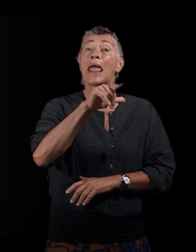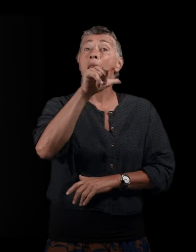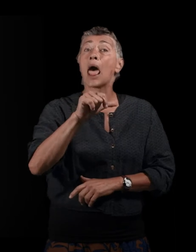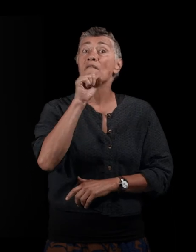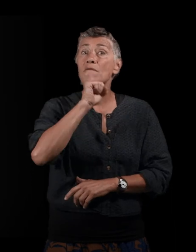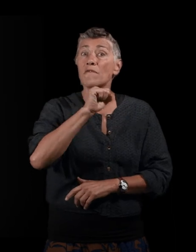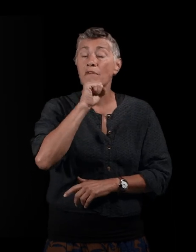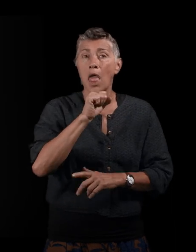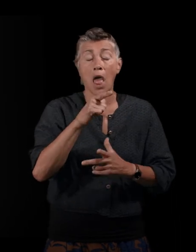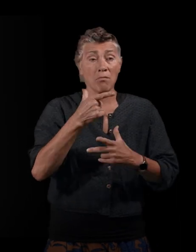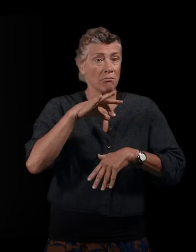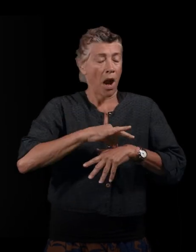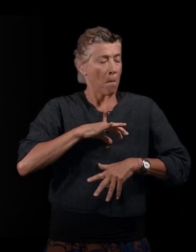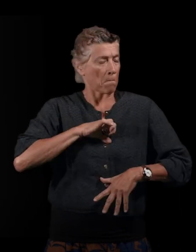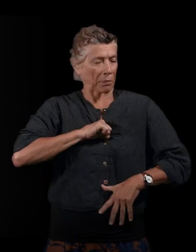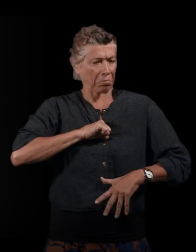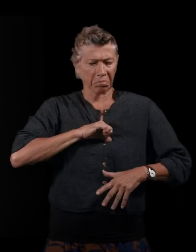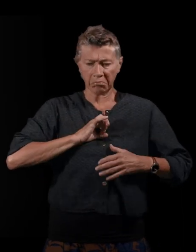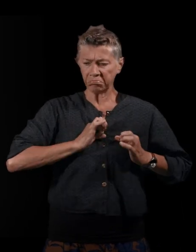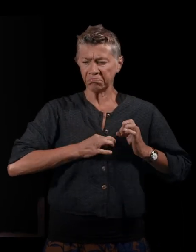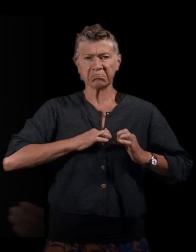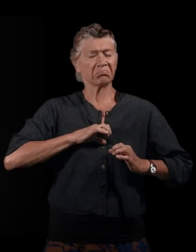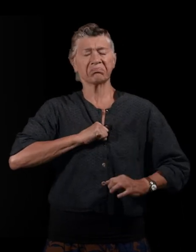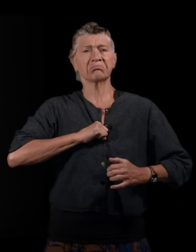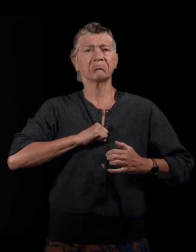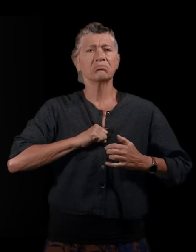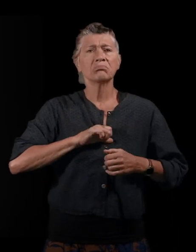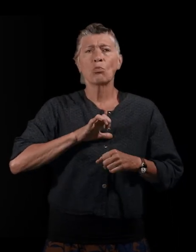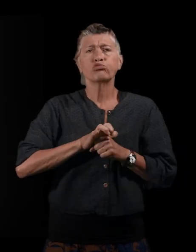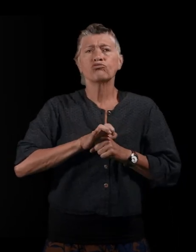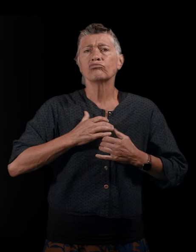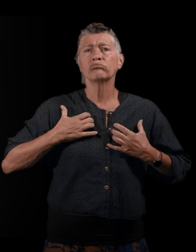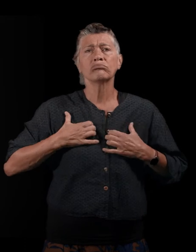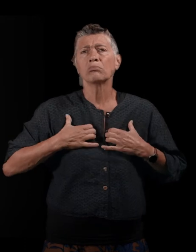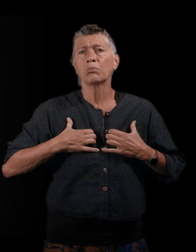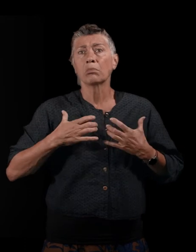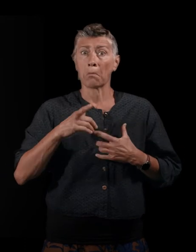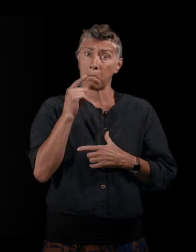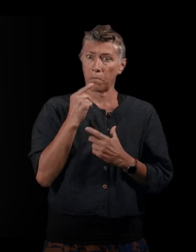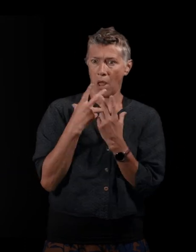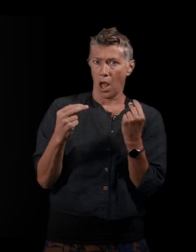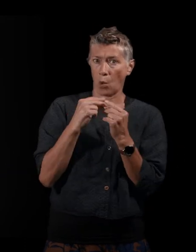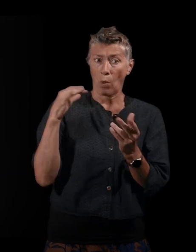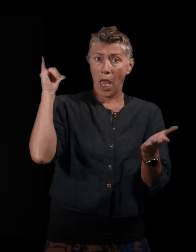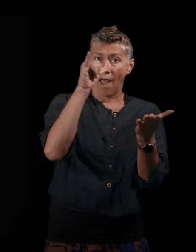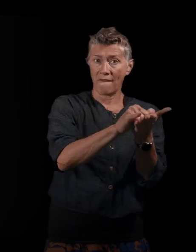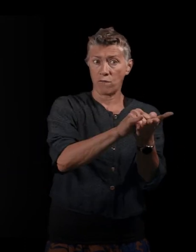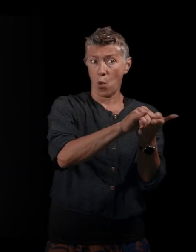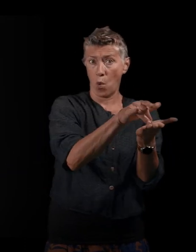fait une sorte d'embolie pulmonaire. Mon père me raconte qu'une ambulance les attend au pied de l'avion sur le tarmac.